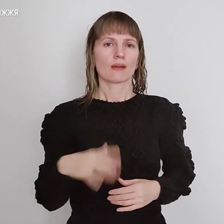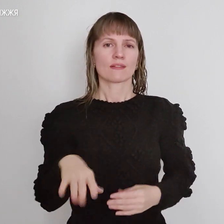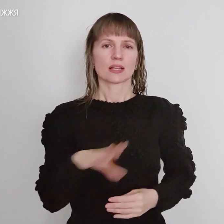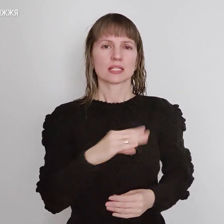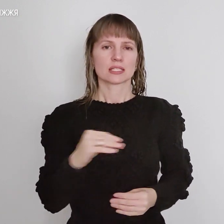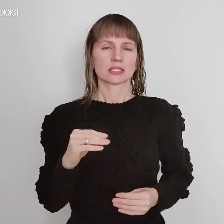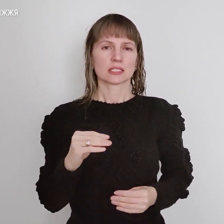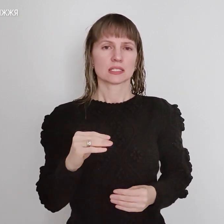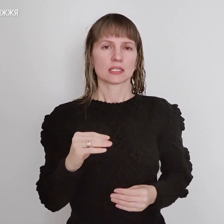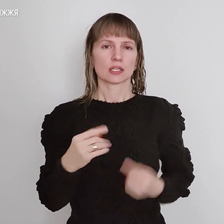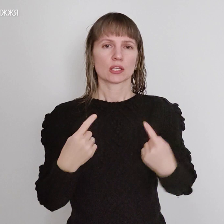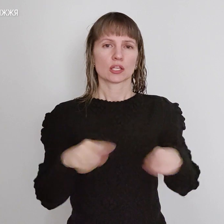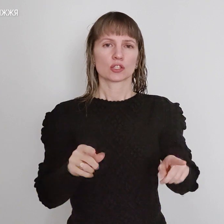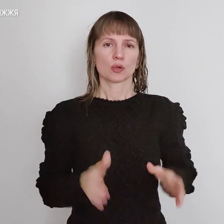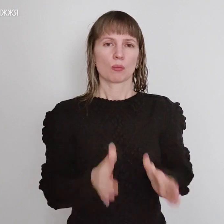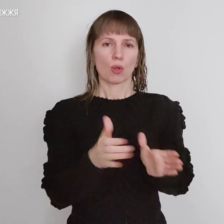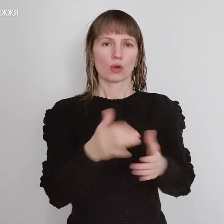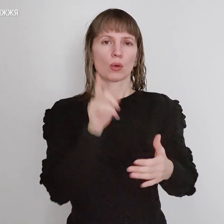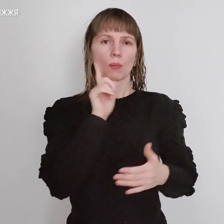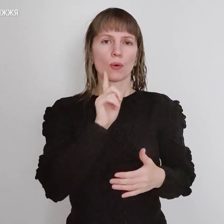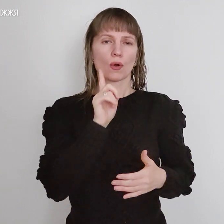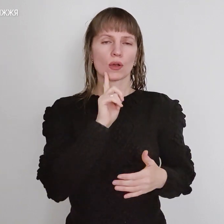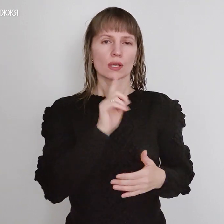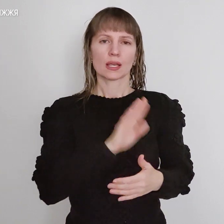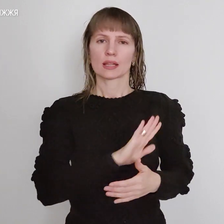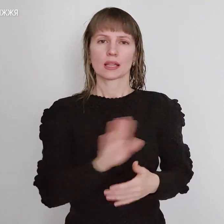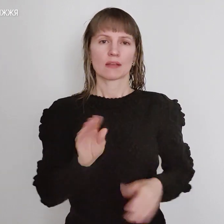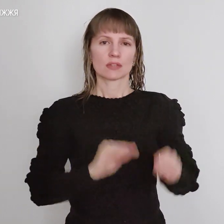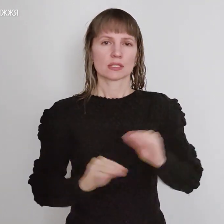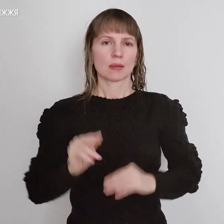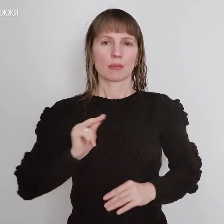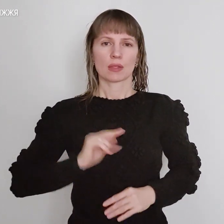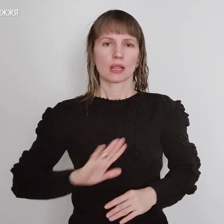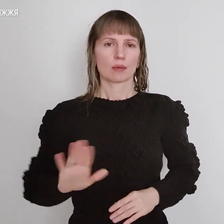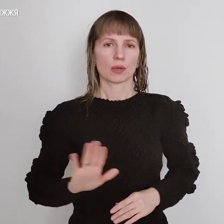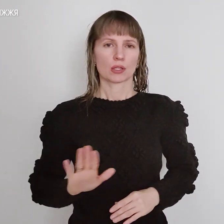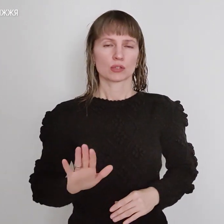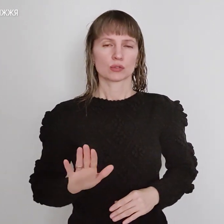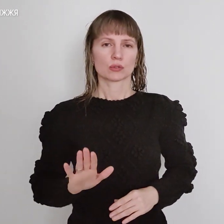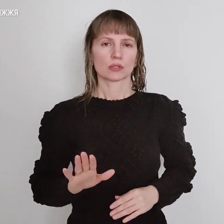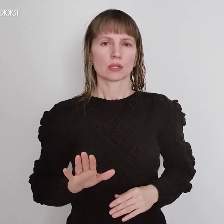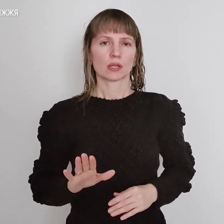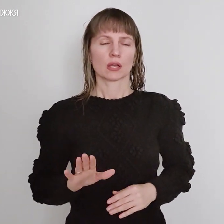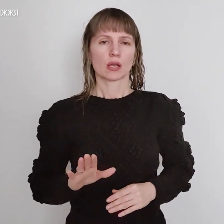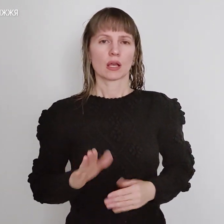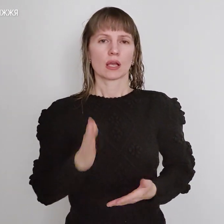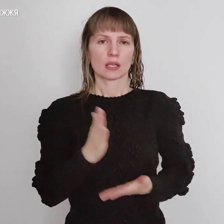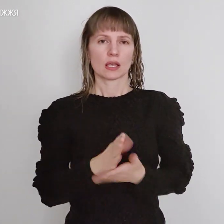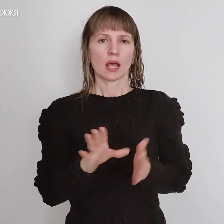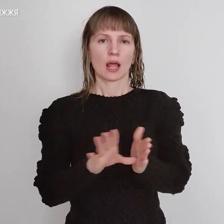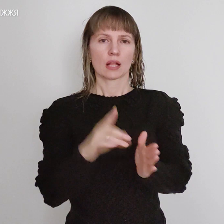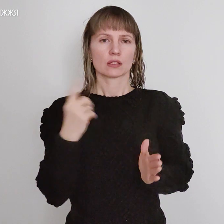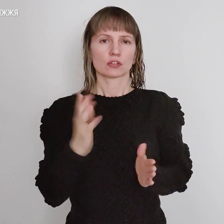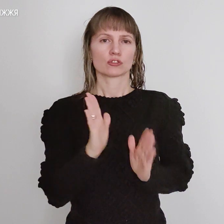чолові поки що не в системі, не працюють. Адрора в електростанцію тільки 4-й блок.